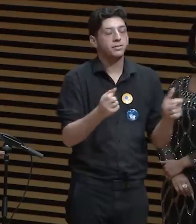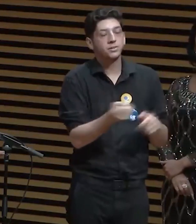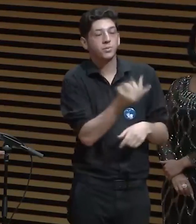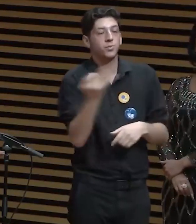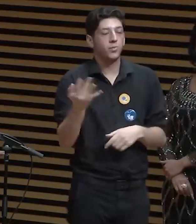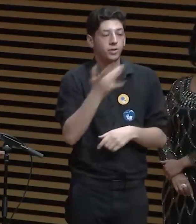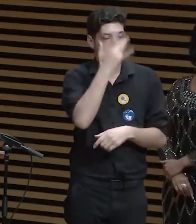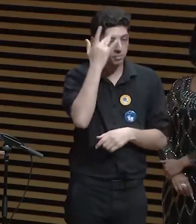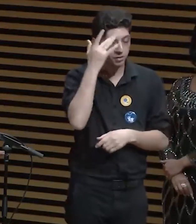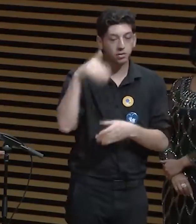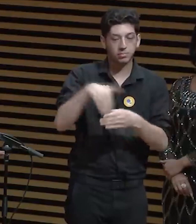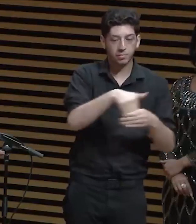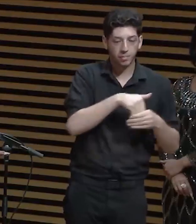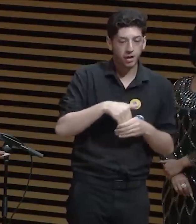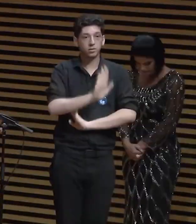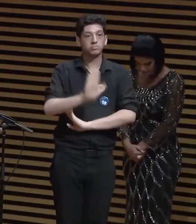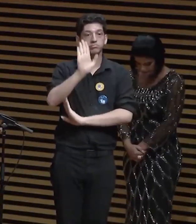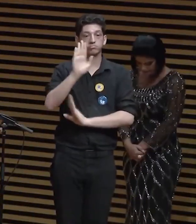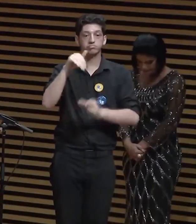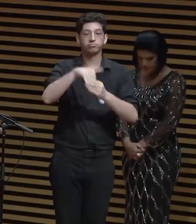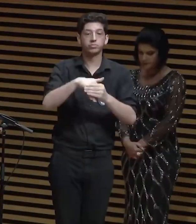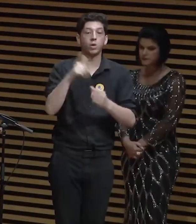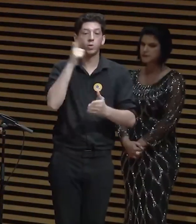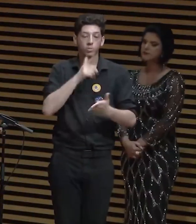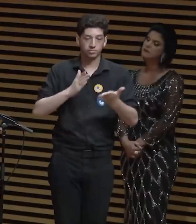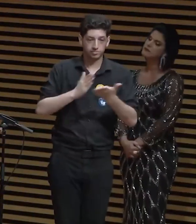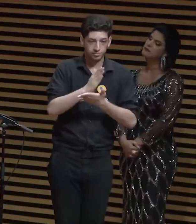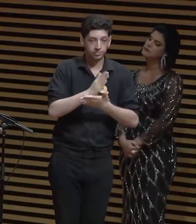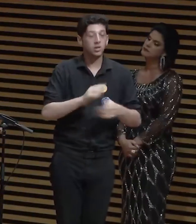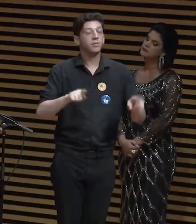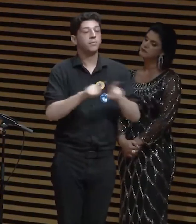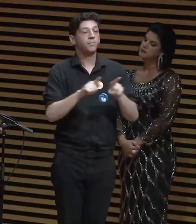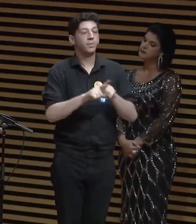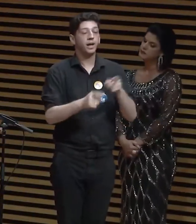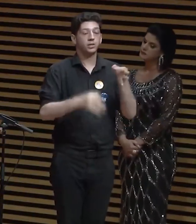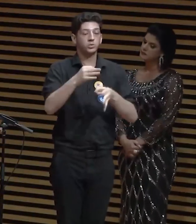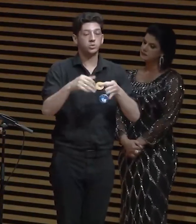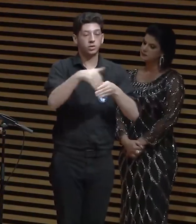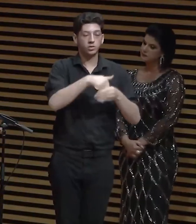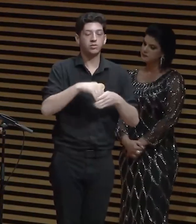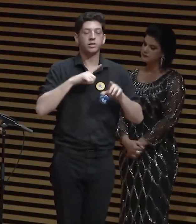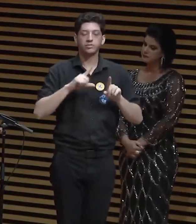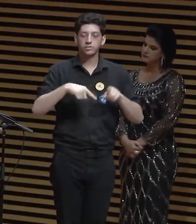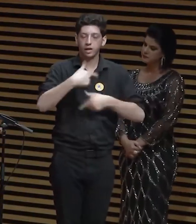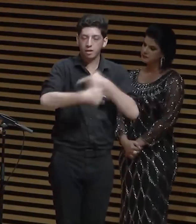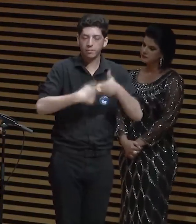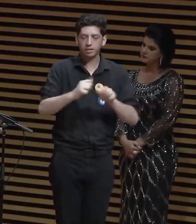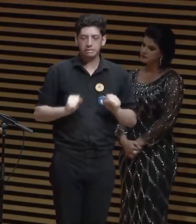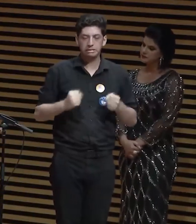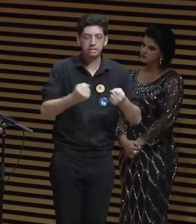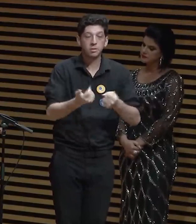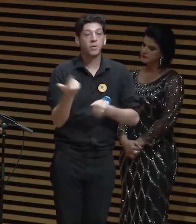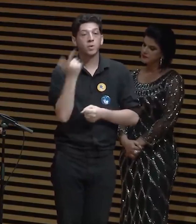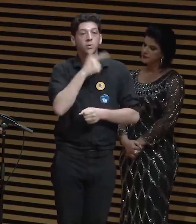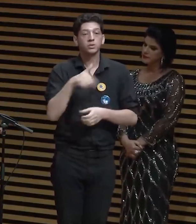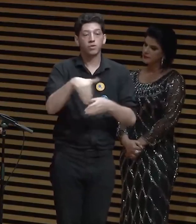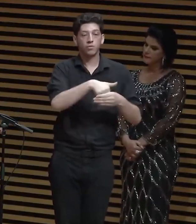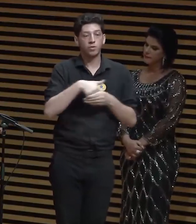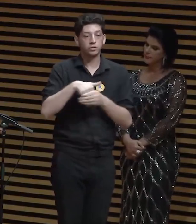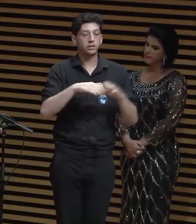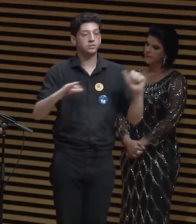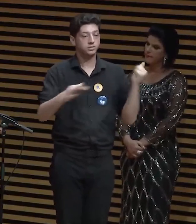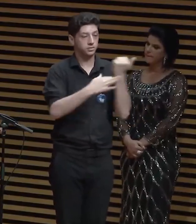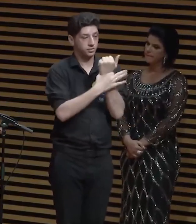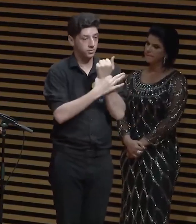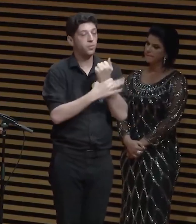distâncias são desafiadoras. Como visto, a justiça eleitoral trabalhou duro para garantir que a votação ocorresse de forma